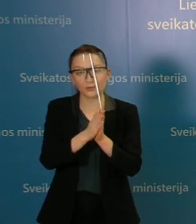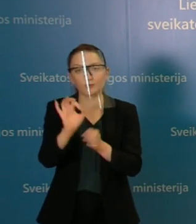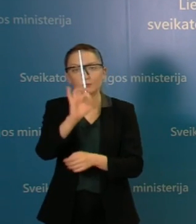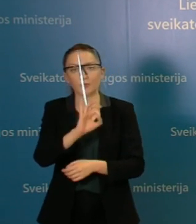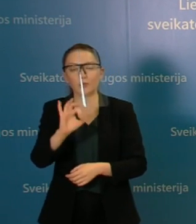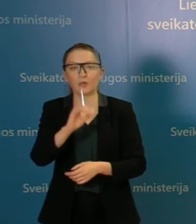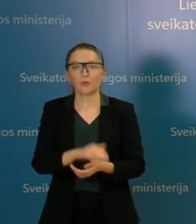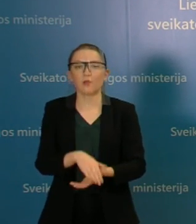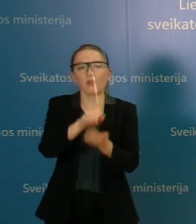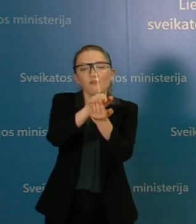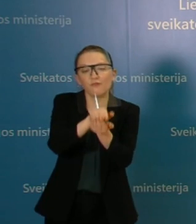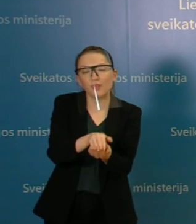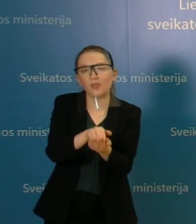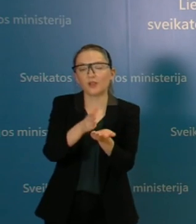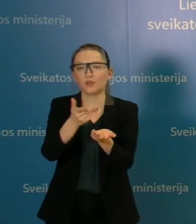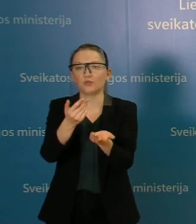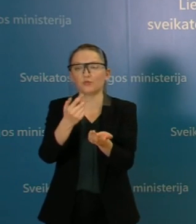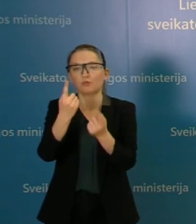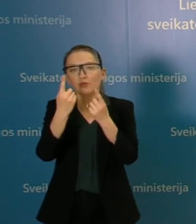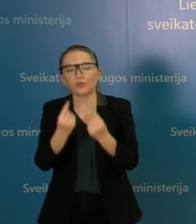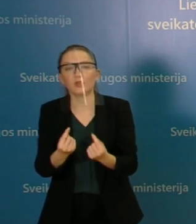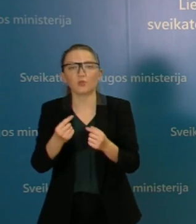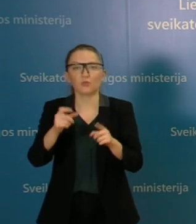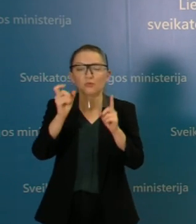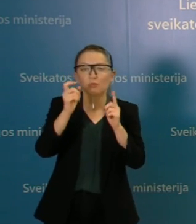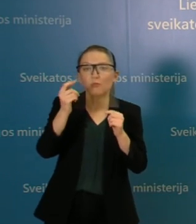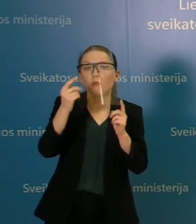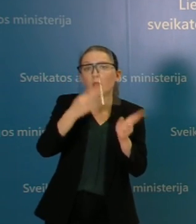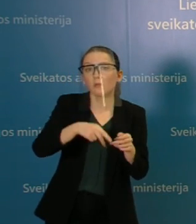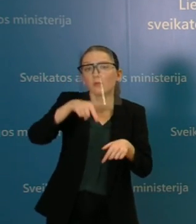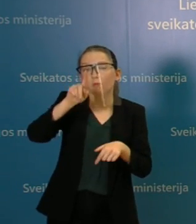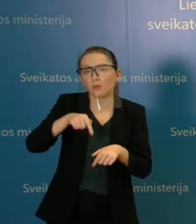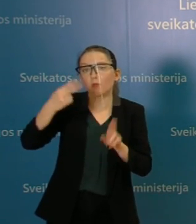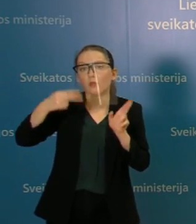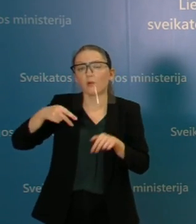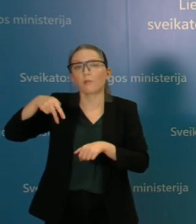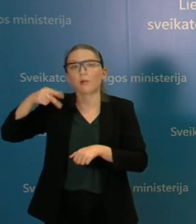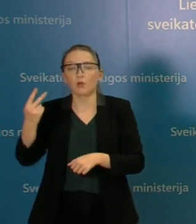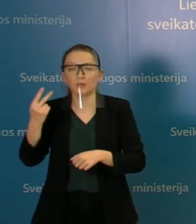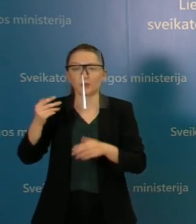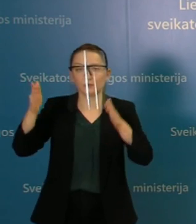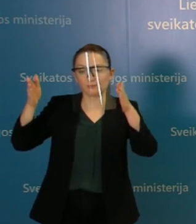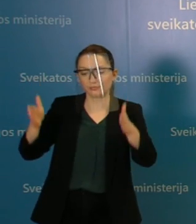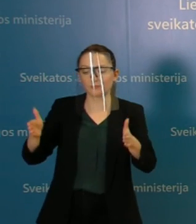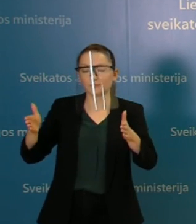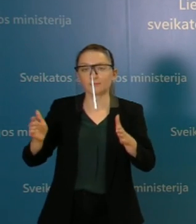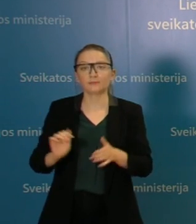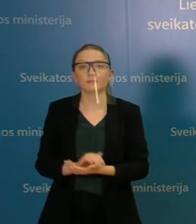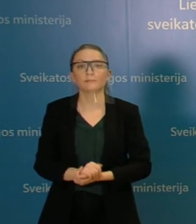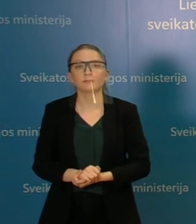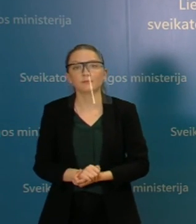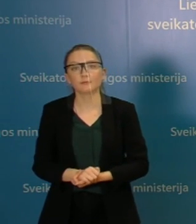vėlinių ir visų šventųjų dienų, tai yra dėl mūsų artėjančio ilgoje savaitgalio. Ir